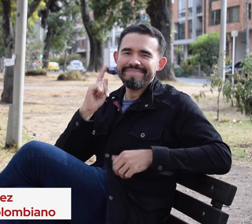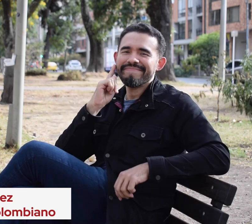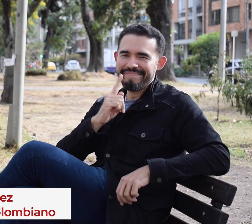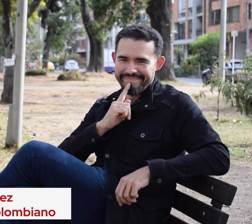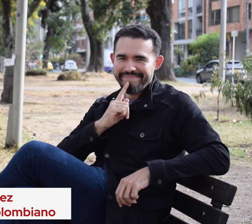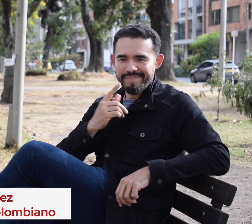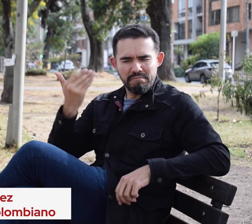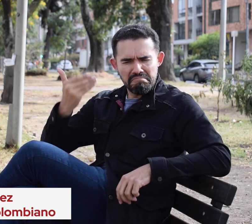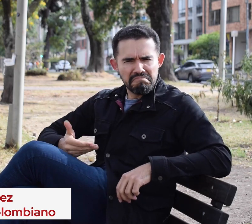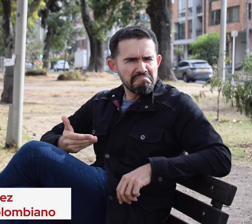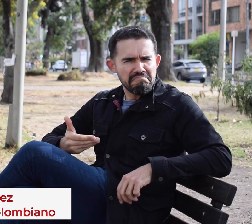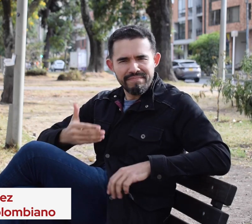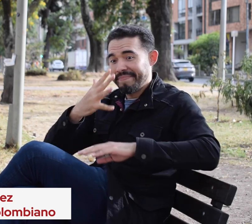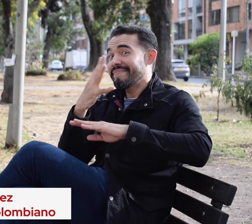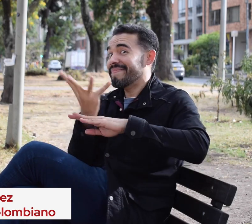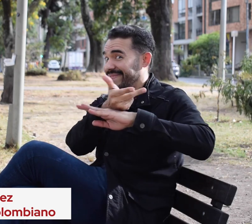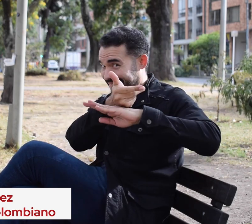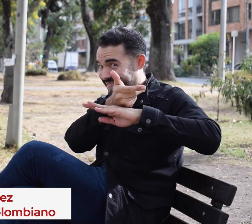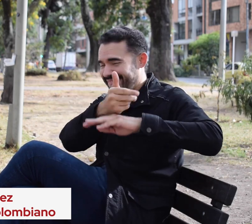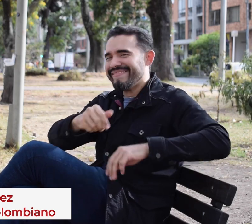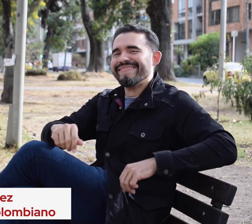soy una persona sorda y soy artista